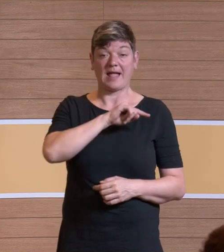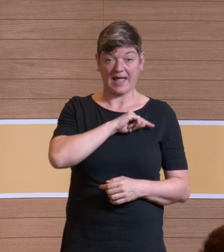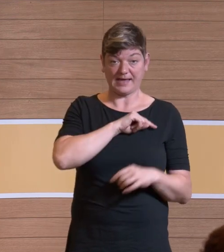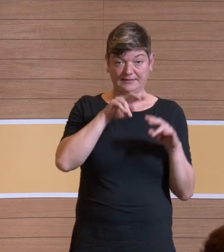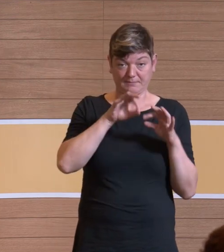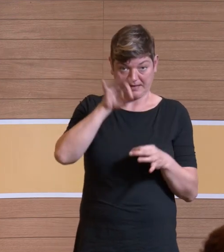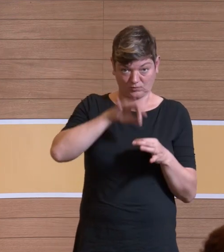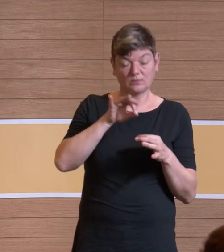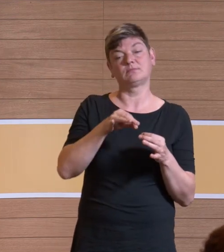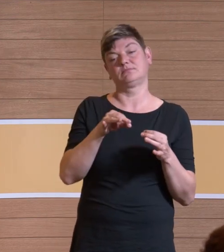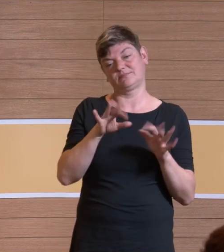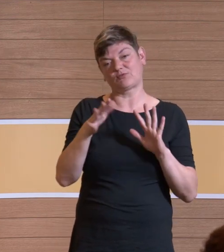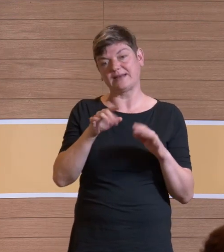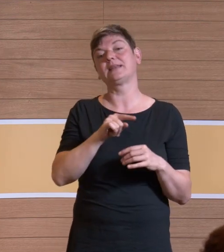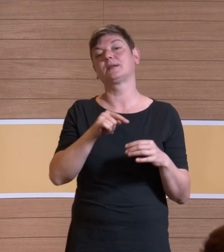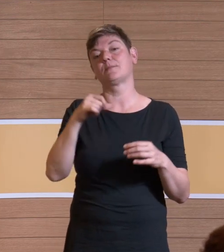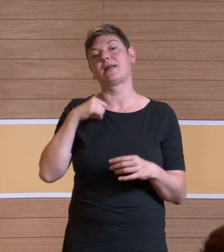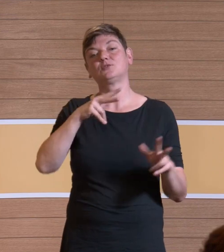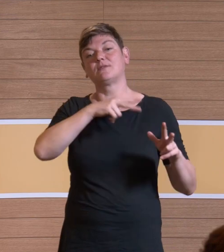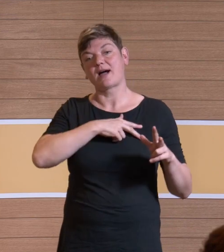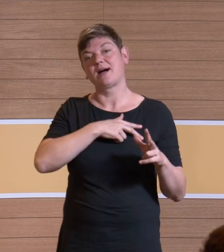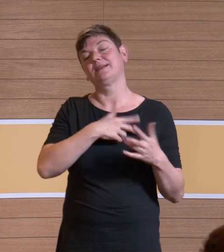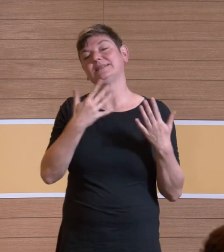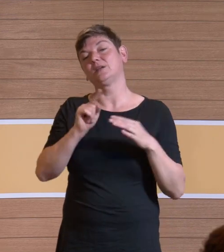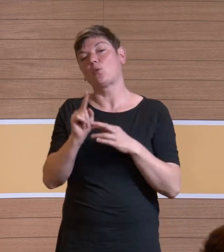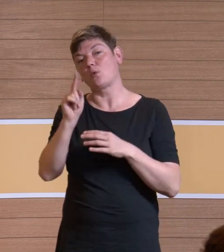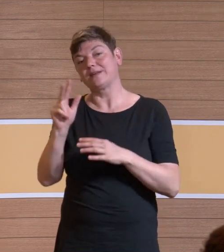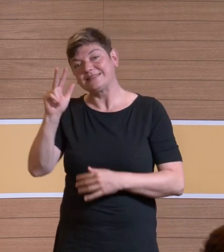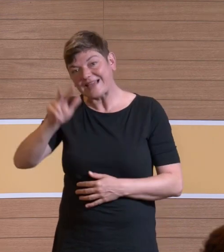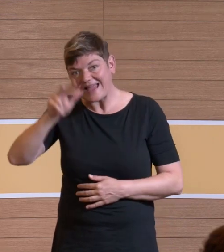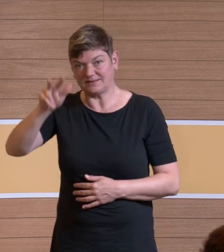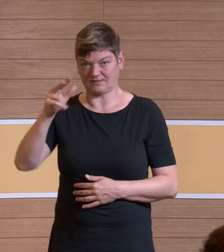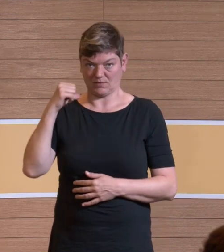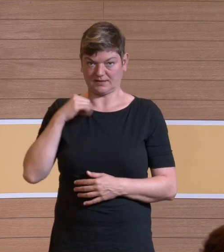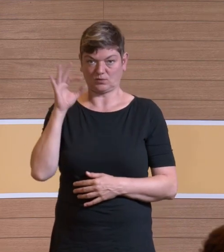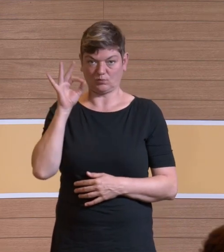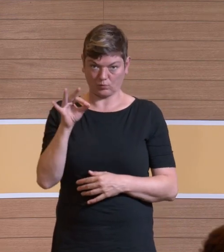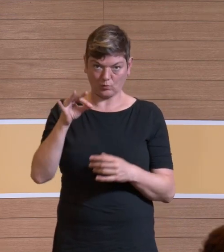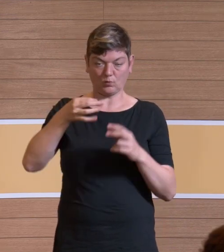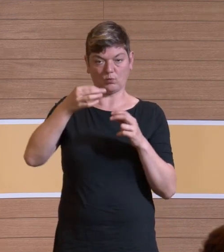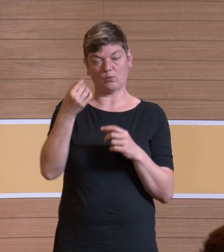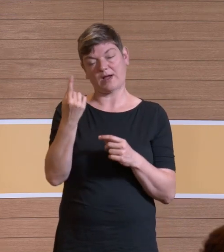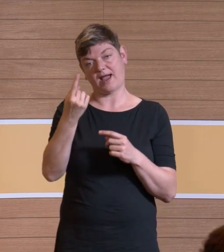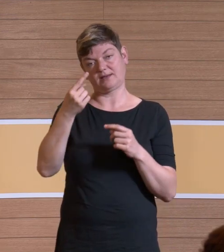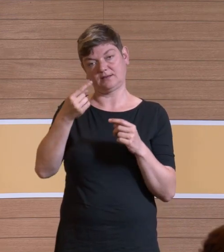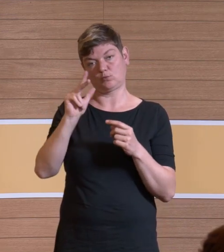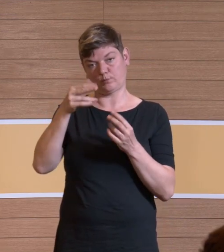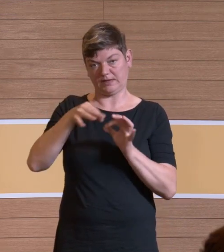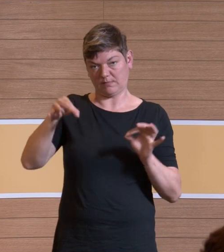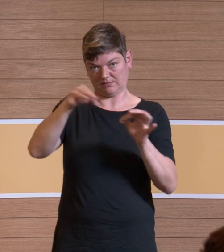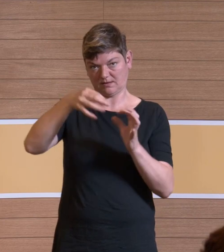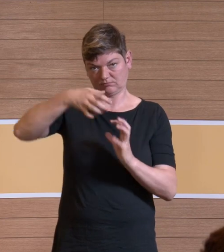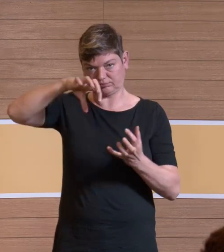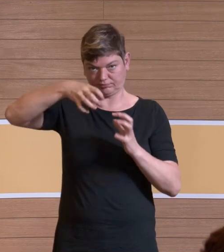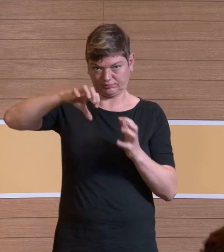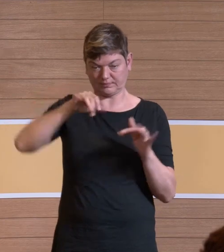Belastungen bis 10 hoch 13 Partikel pro Kubikmeter haben. Eine unvorstellbare Größe. Nur, ich habe